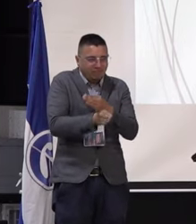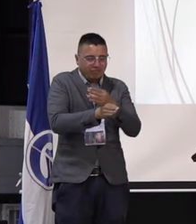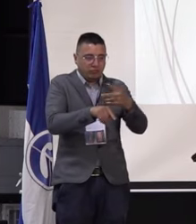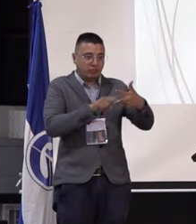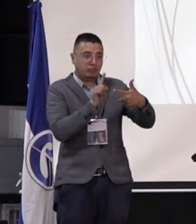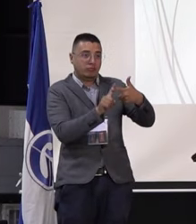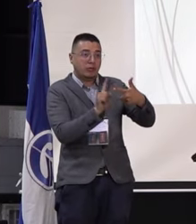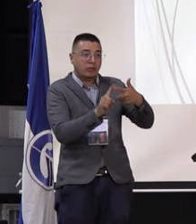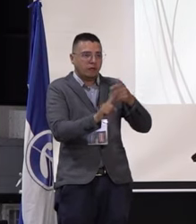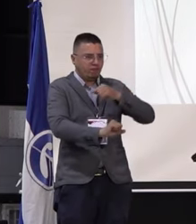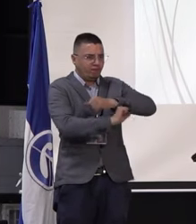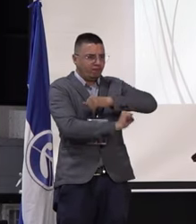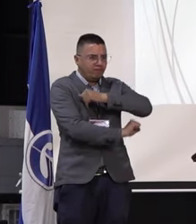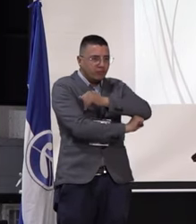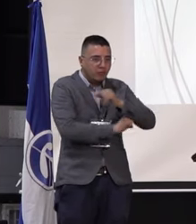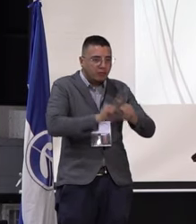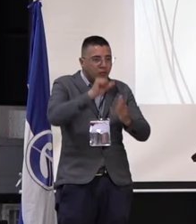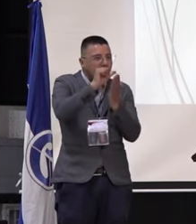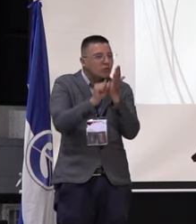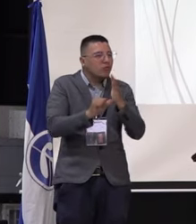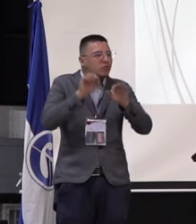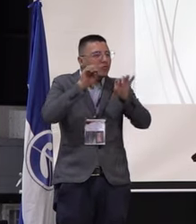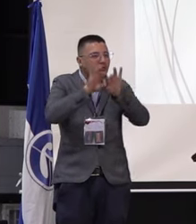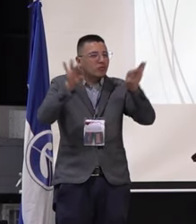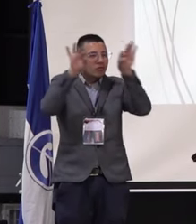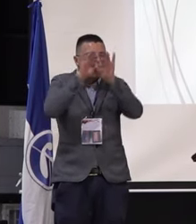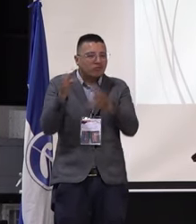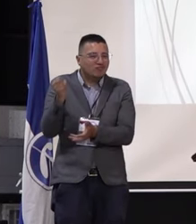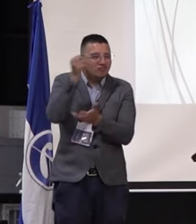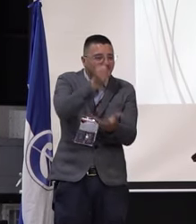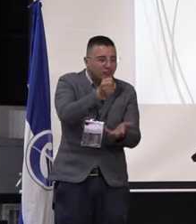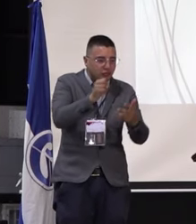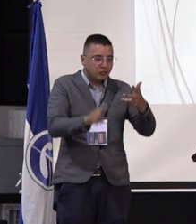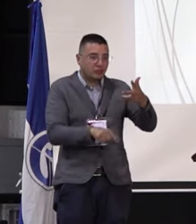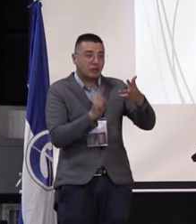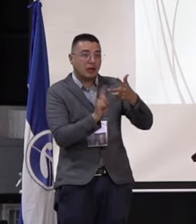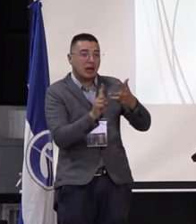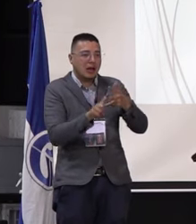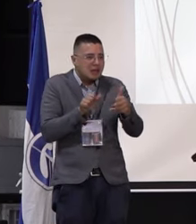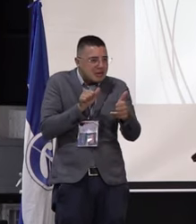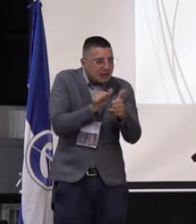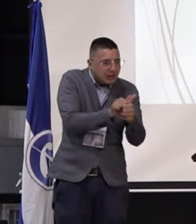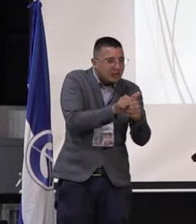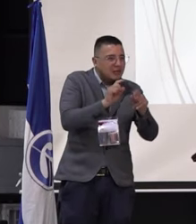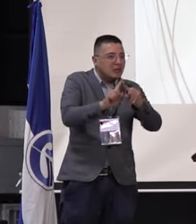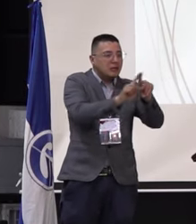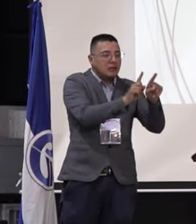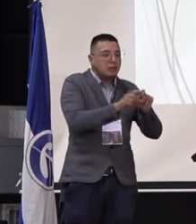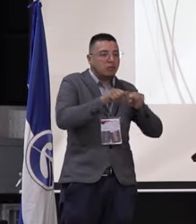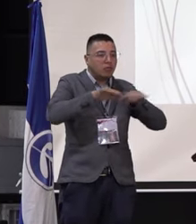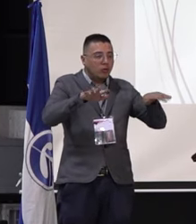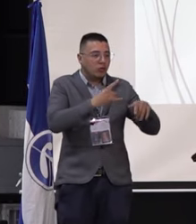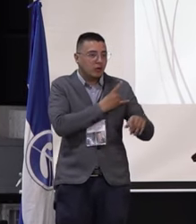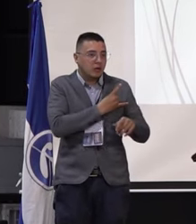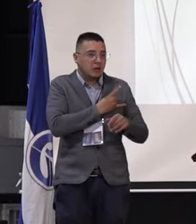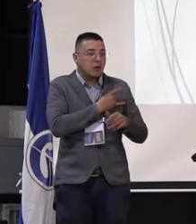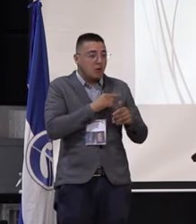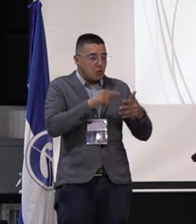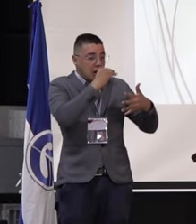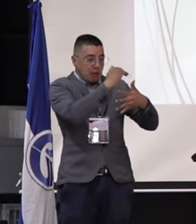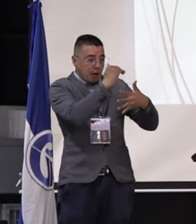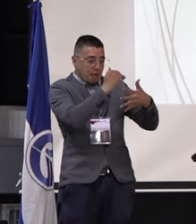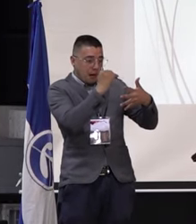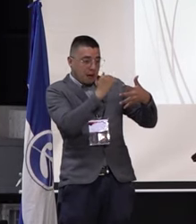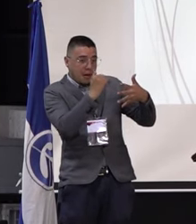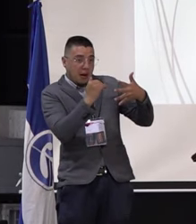Dos, que es el fortalecimiento al programa de incentivos y el apoyo y acompañamiento a la defensa de la universidad pública. Vamos a mirar uno por